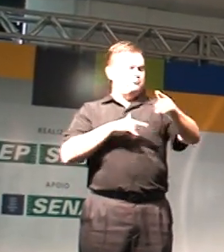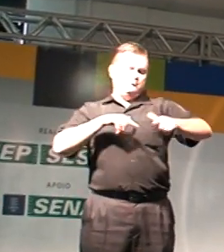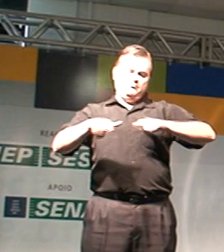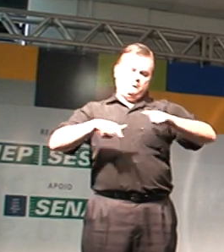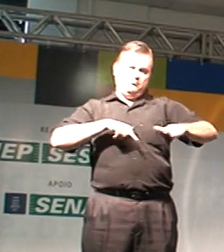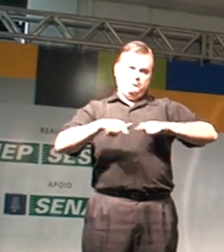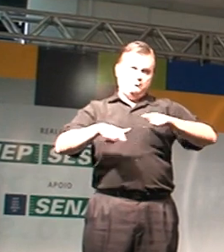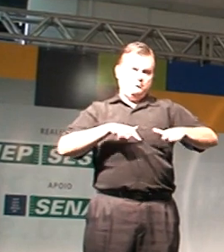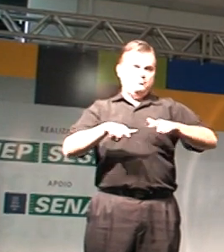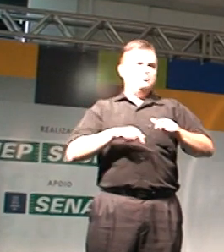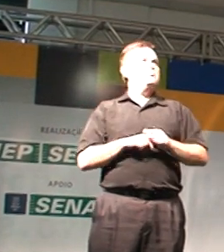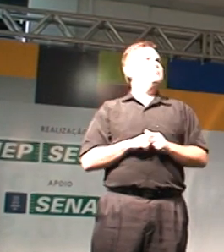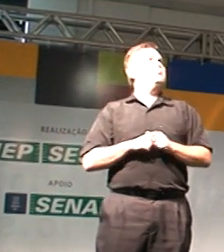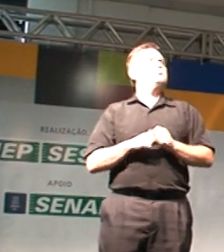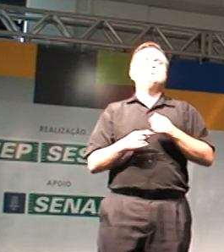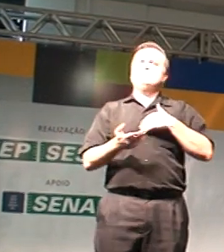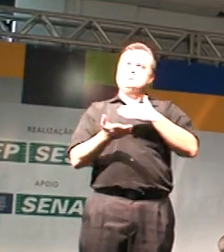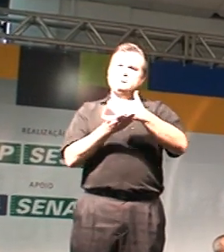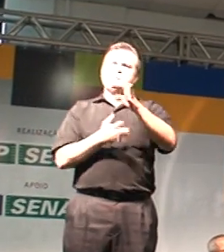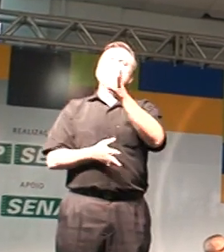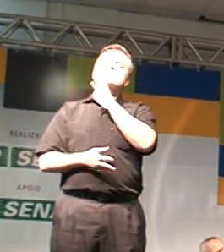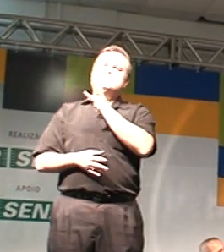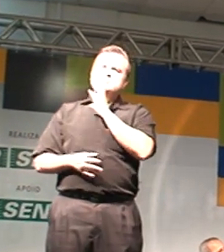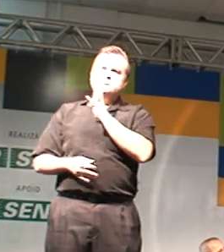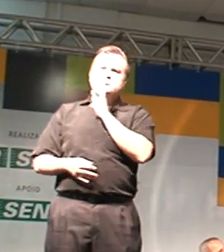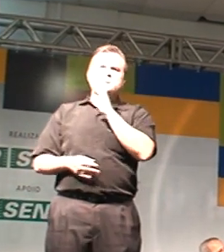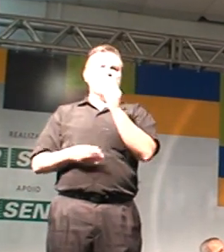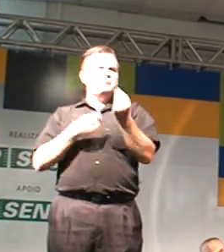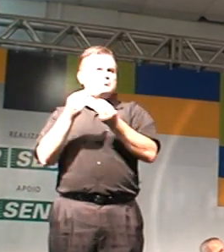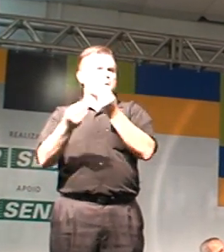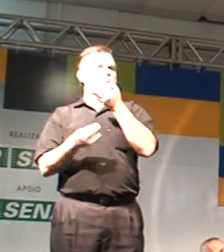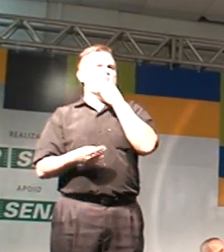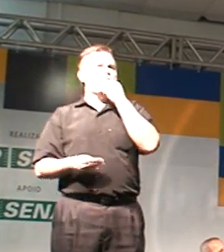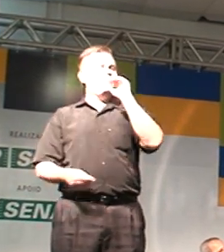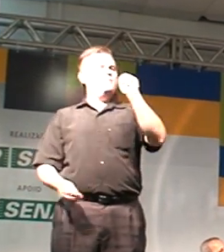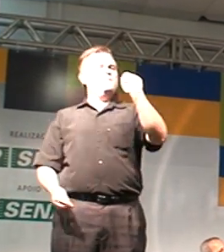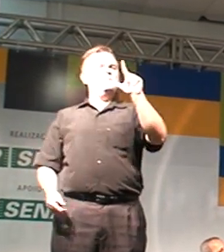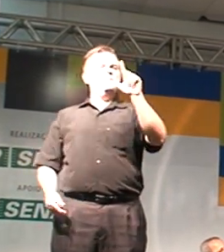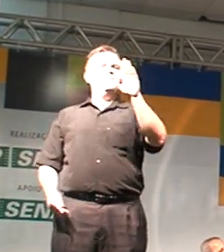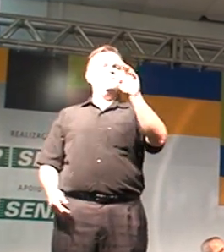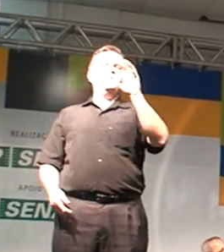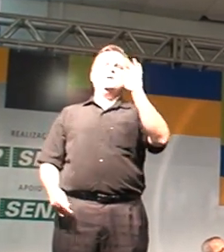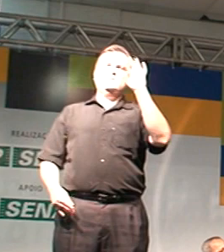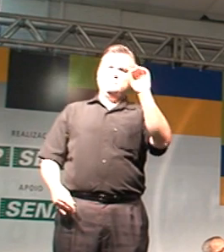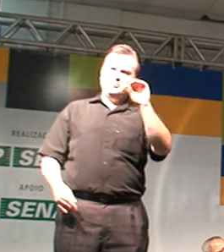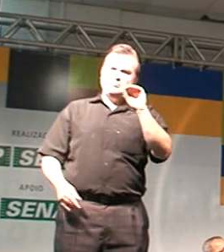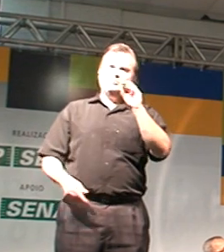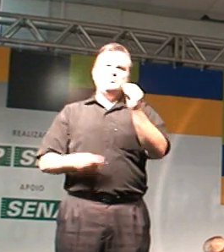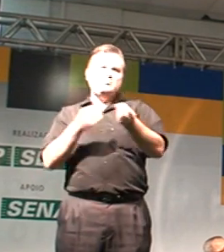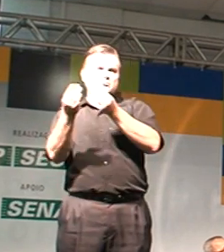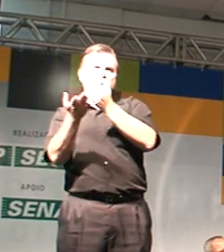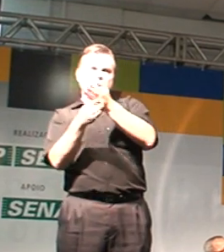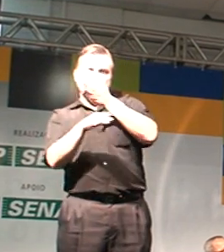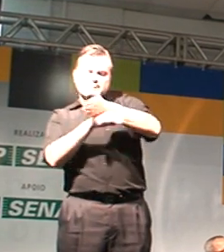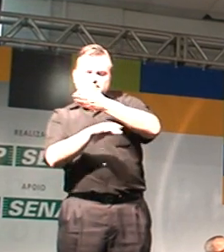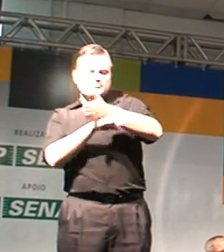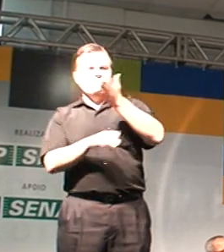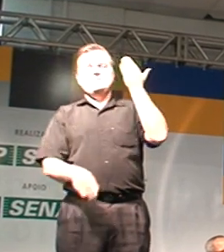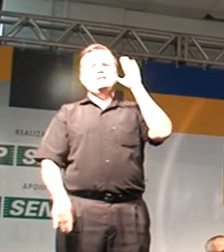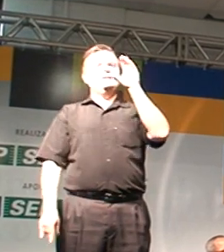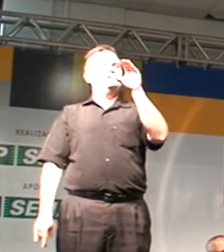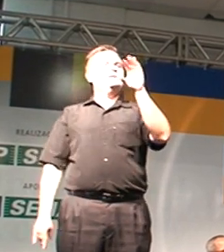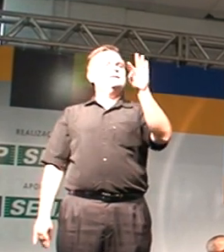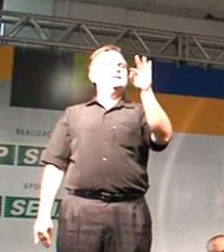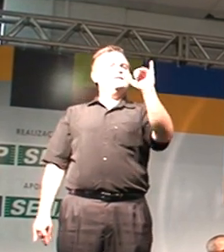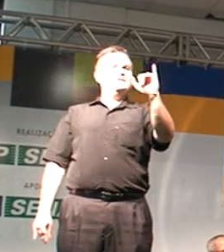trabalhar, comecei a conhecer o Alberto Nogueira, que é essa época que eu conheço lá da Tepi Barra, do CBI, dos antigos CBI's